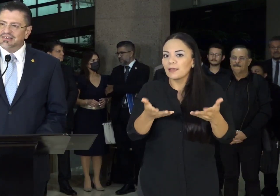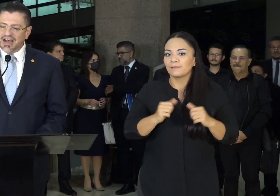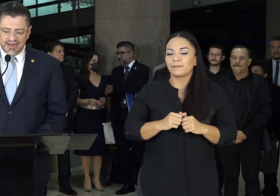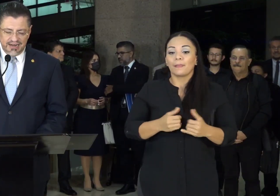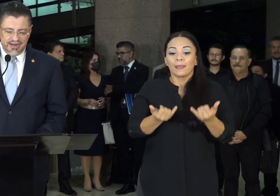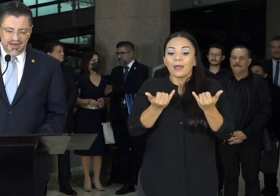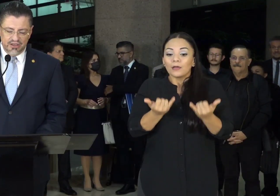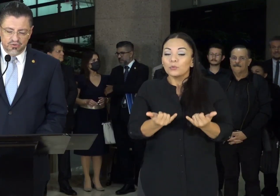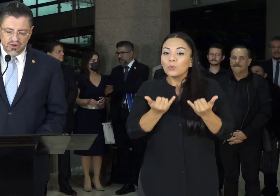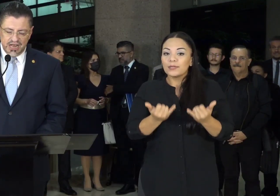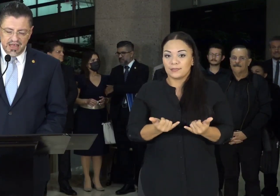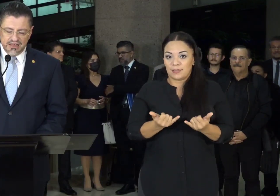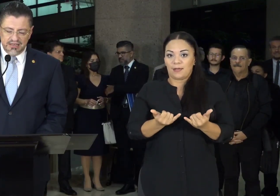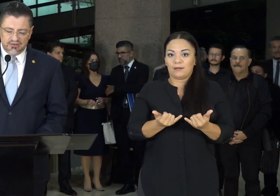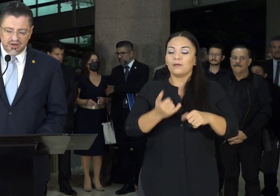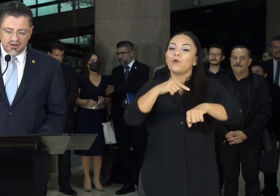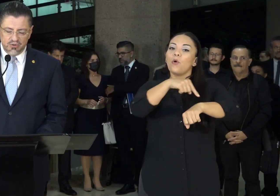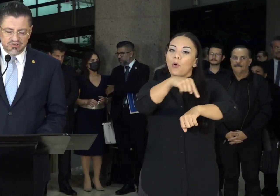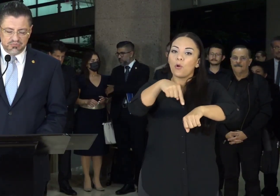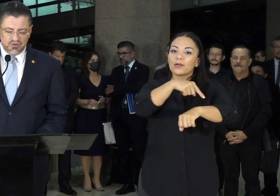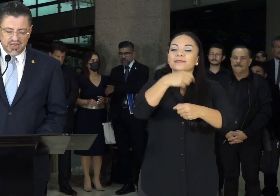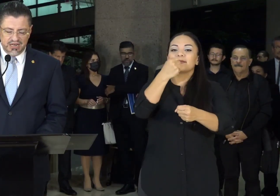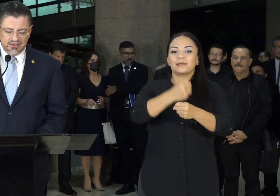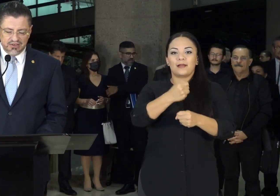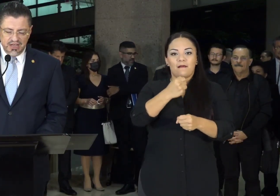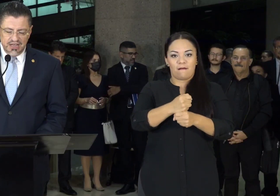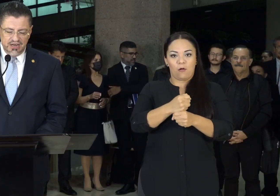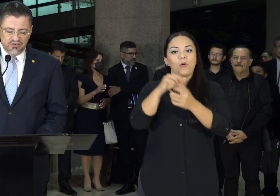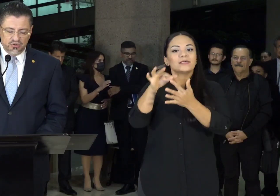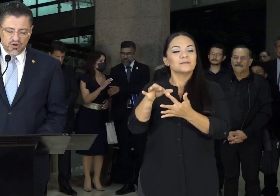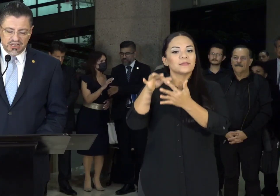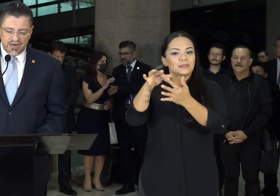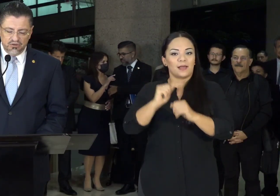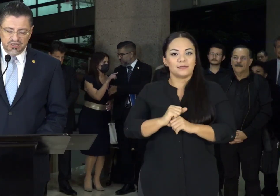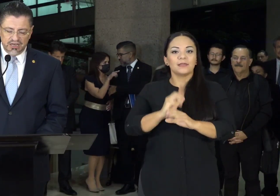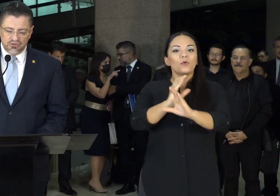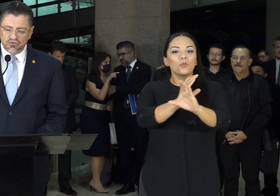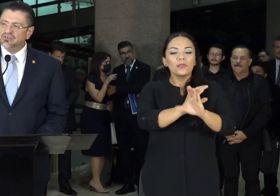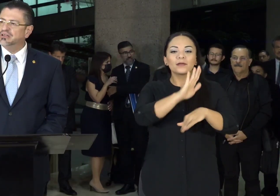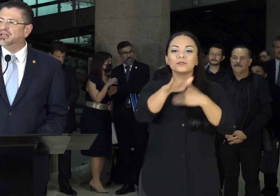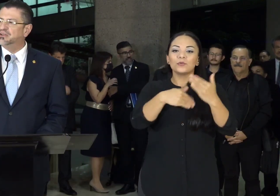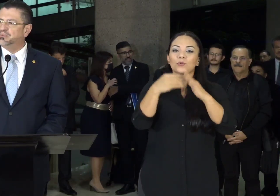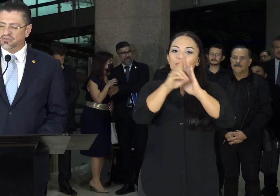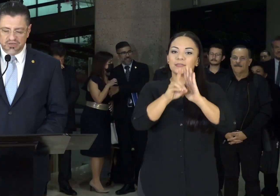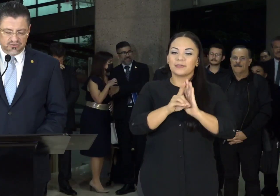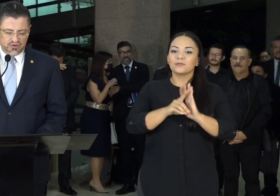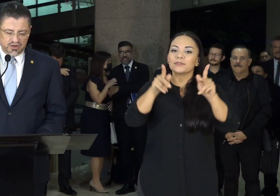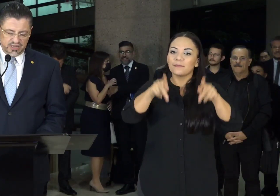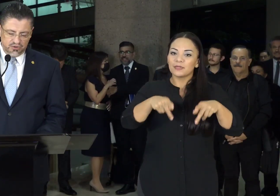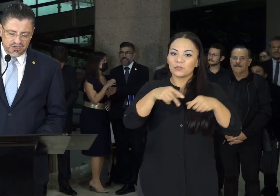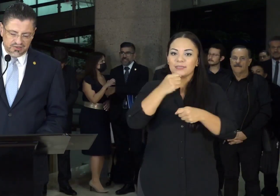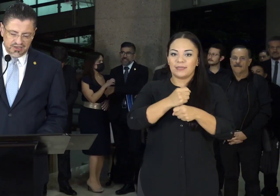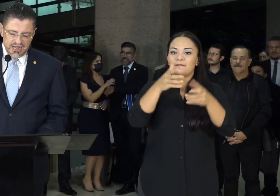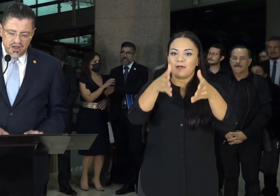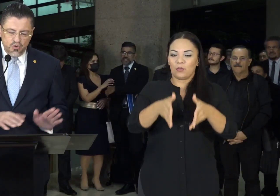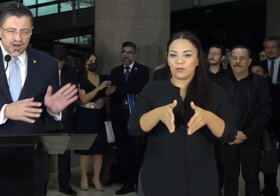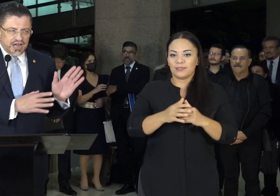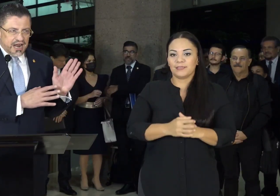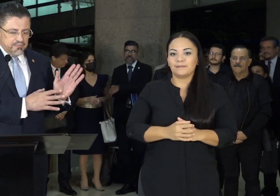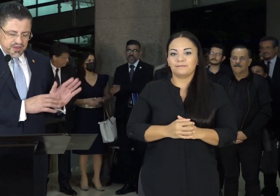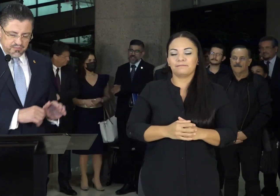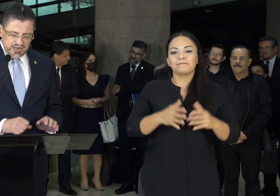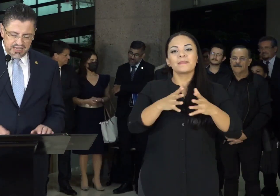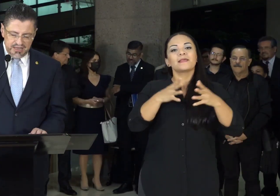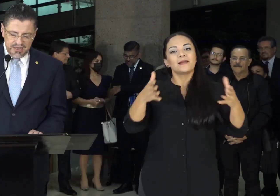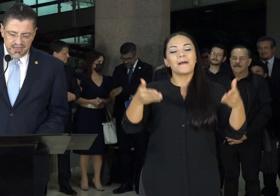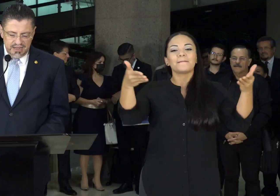actualizar las jornadas de trabajo excepcionales y resguardar los derechos de las personas trabajadoras. Una